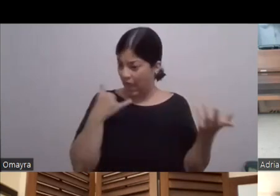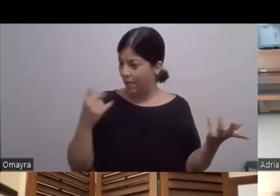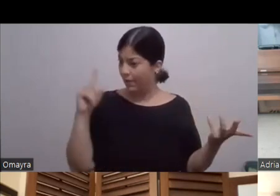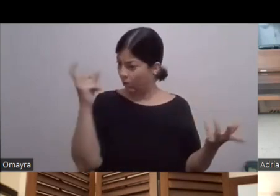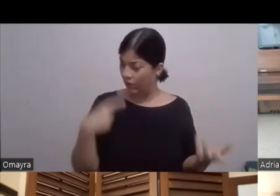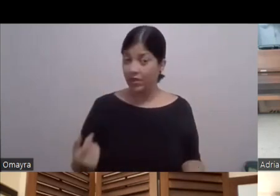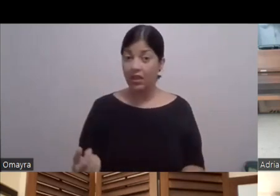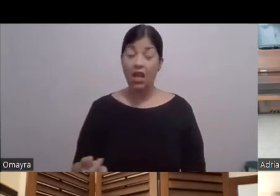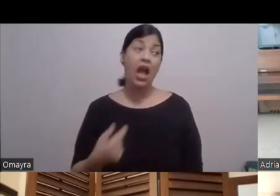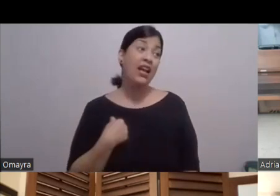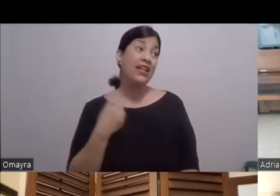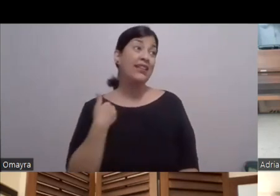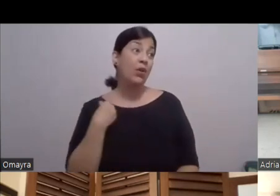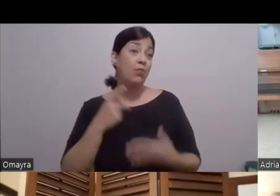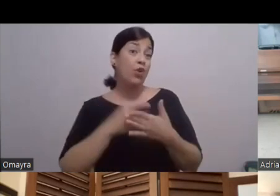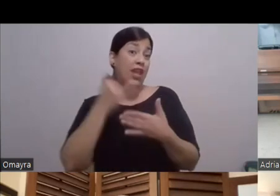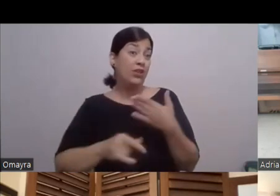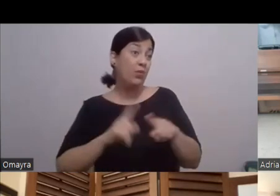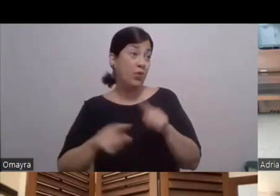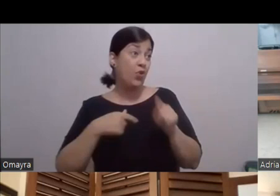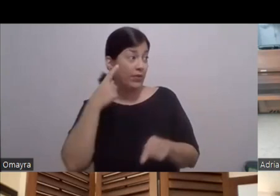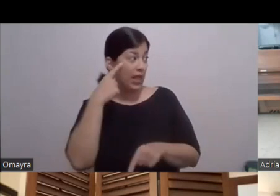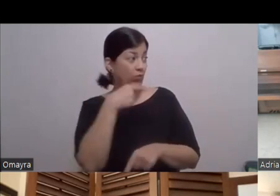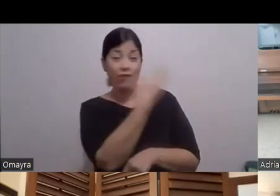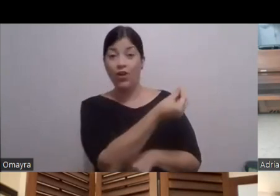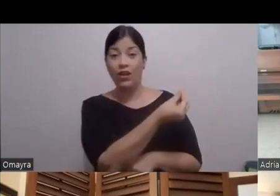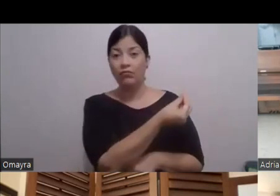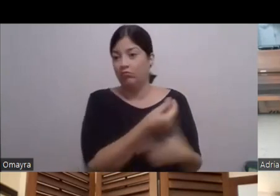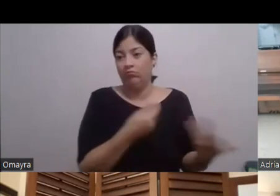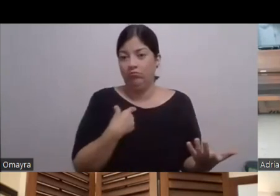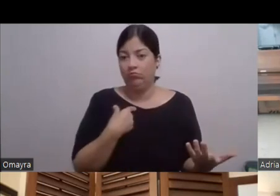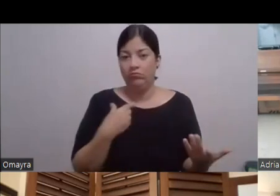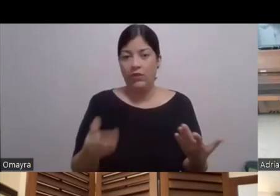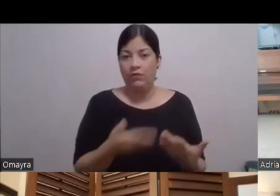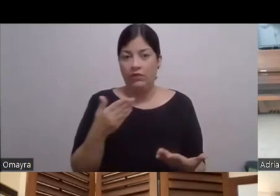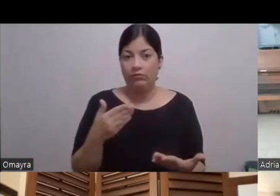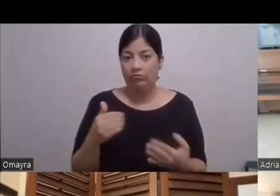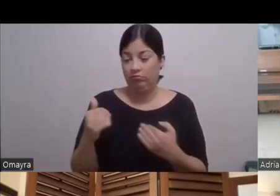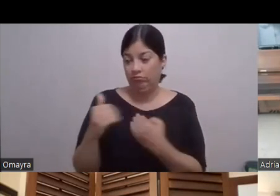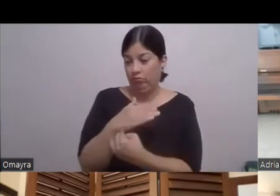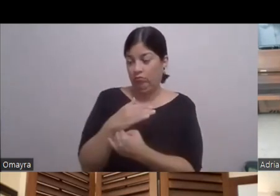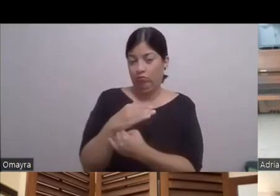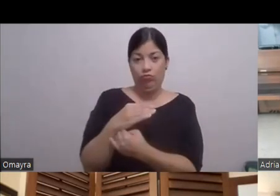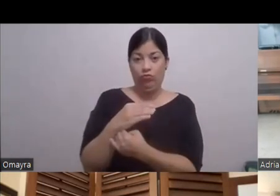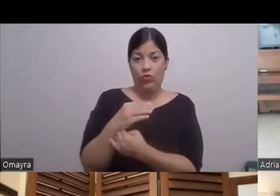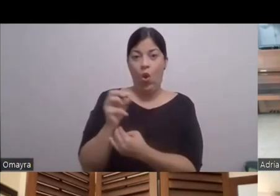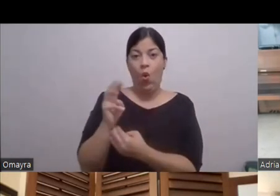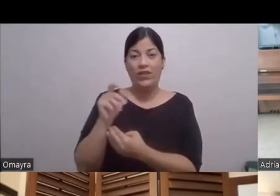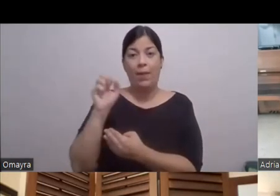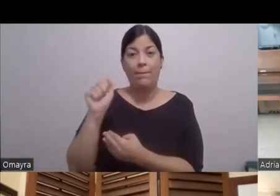proyecto Pero pensaba que estaba afuera Y yo Es tan fácil Que pasarme en Whatsapp Oye Es que irme por Facebook Lo que te dé la